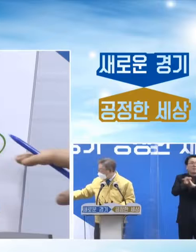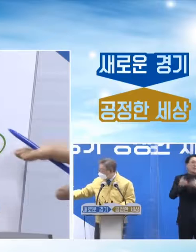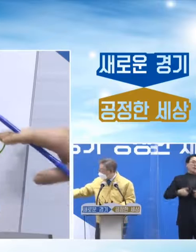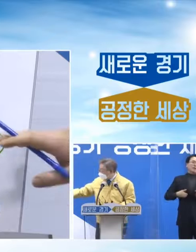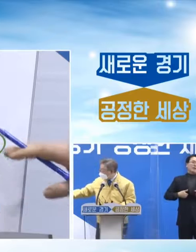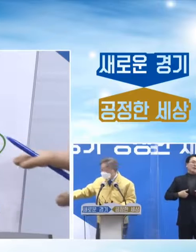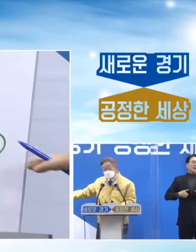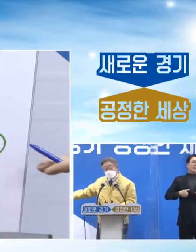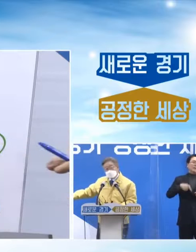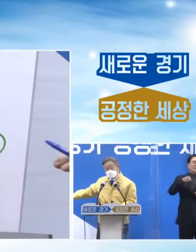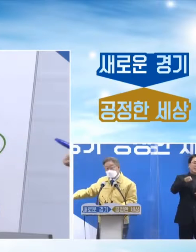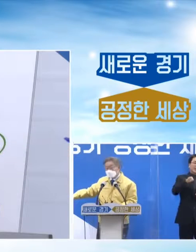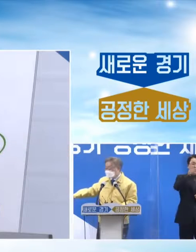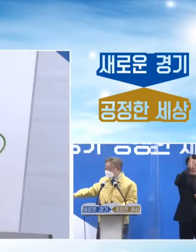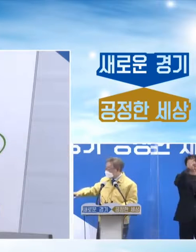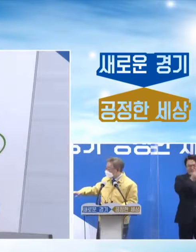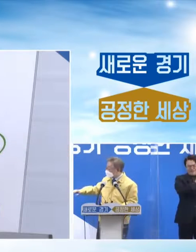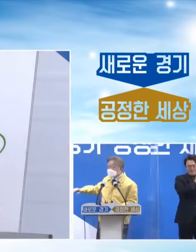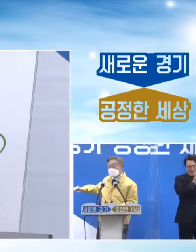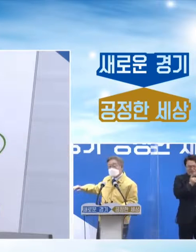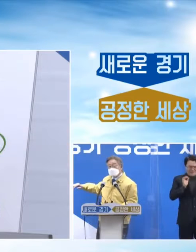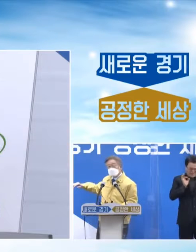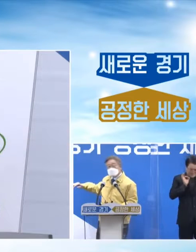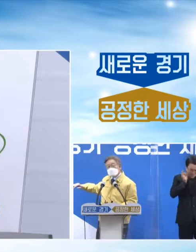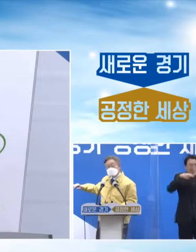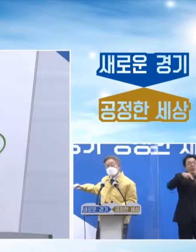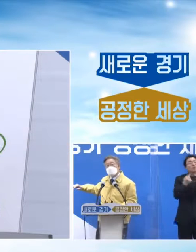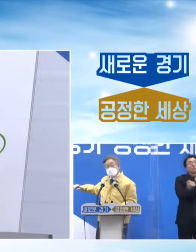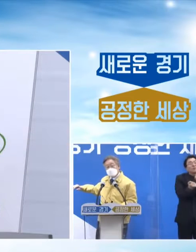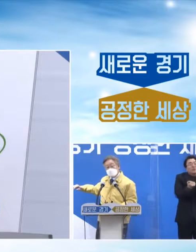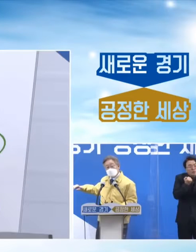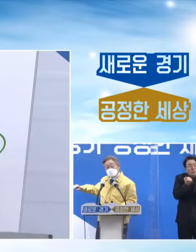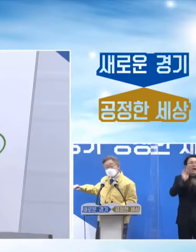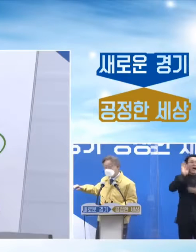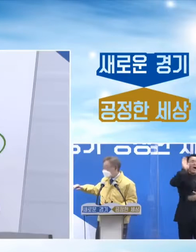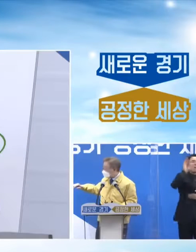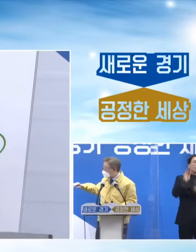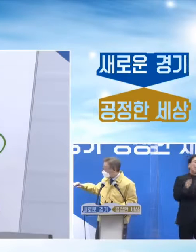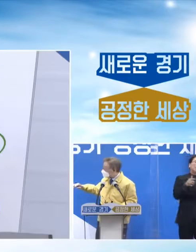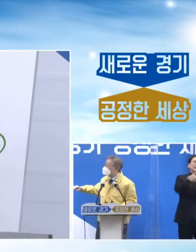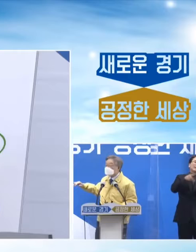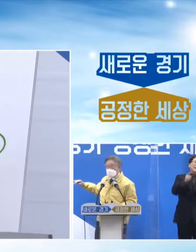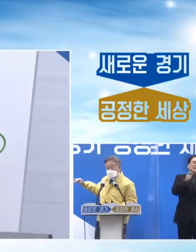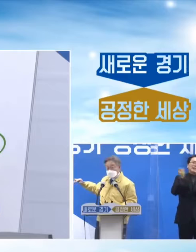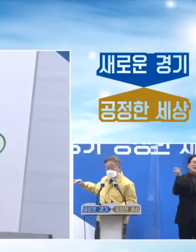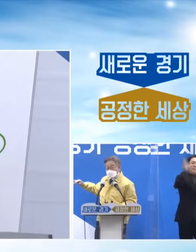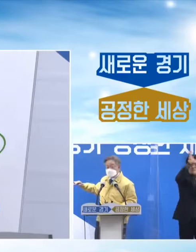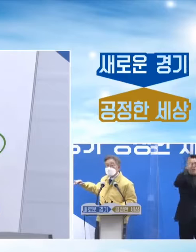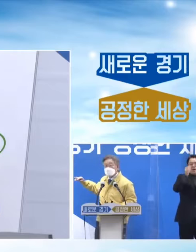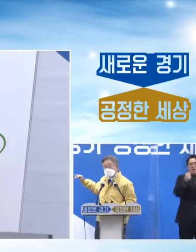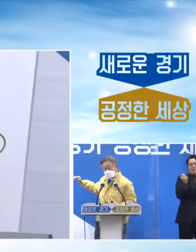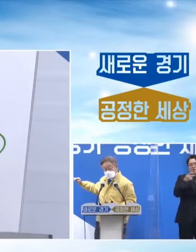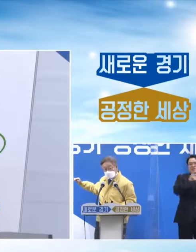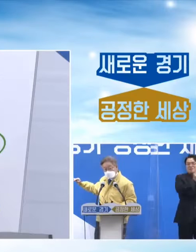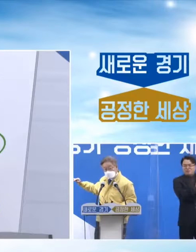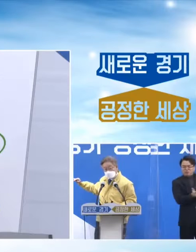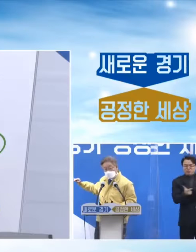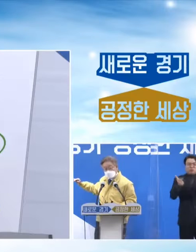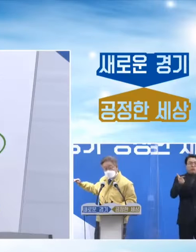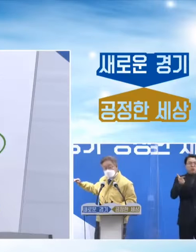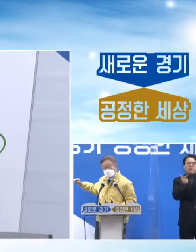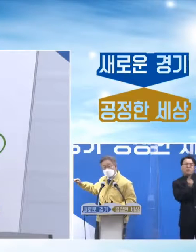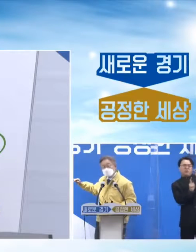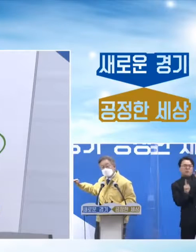다시 이 저점을 지나서 또다시 4차 파도가 더 크게 더 길게